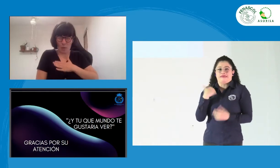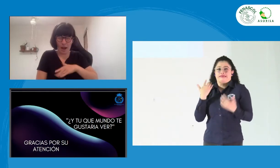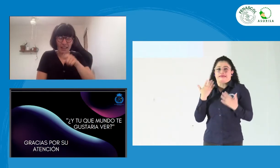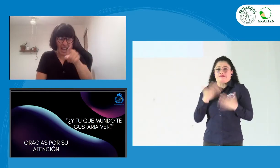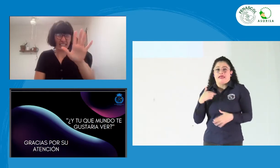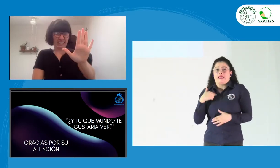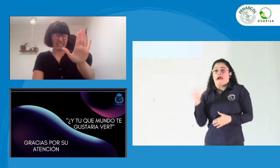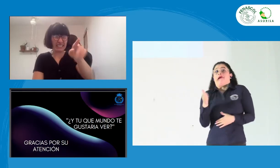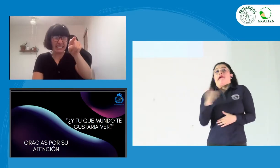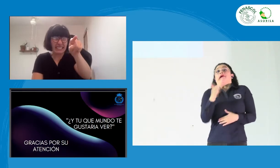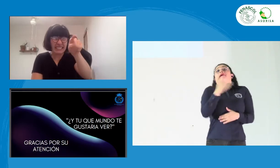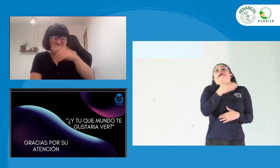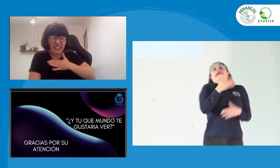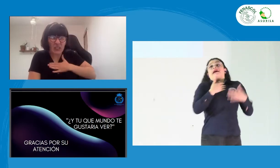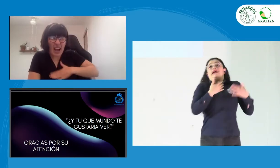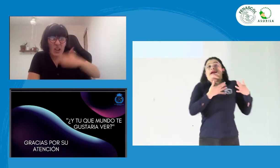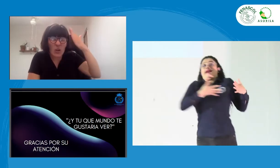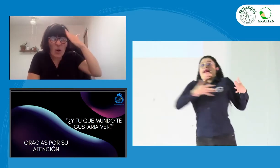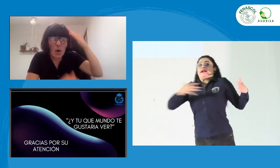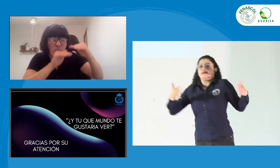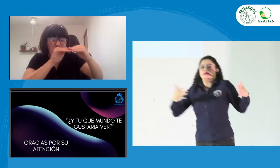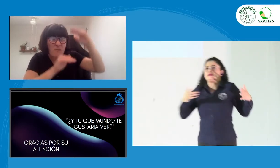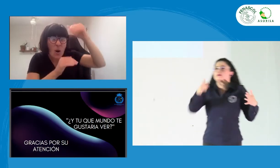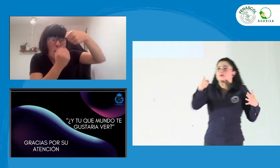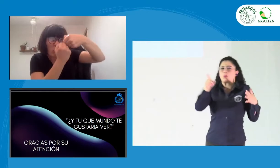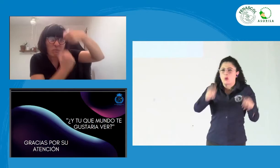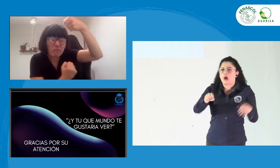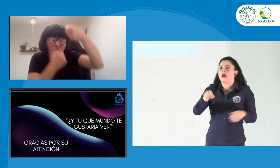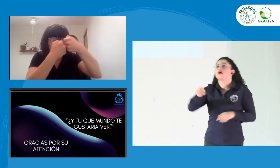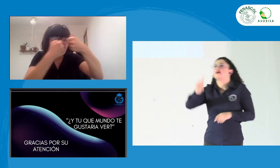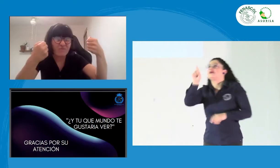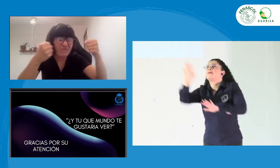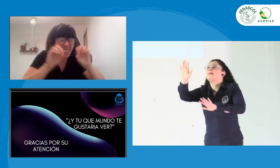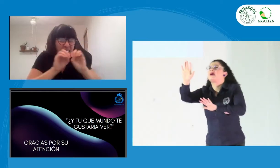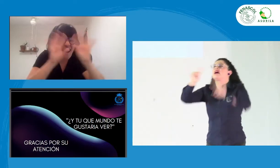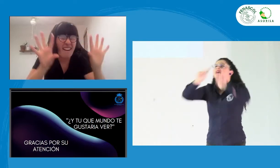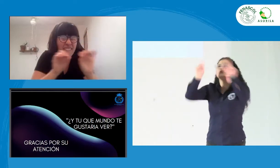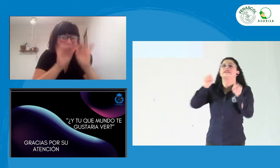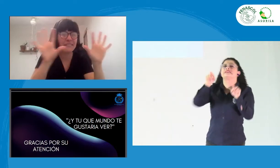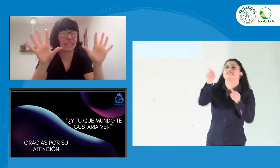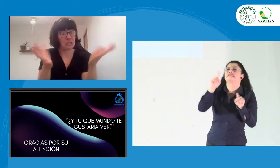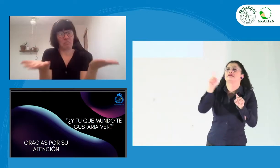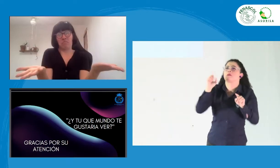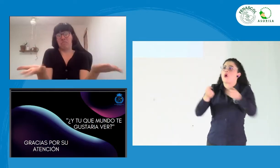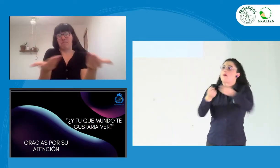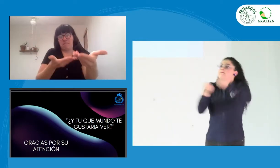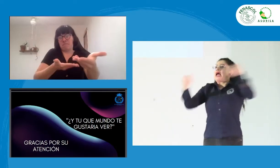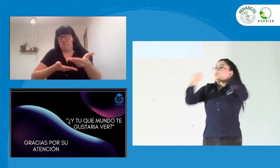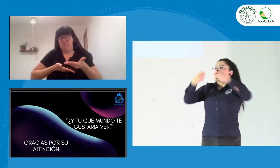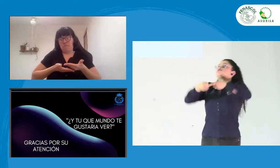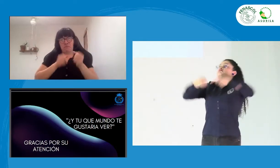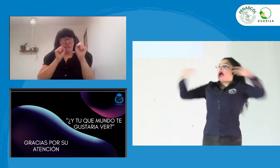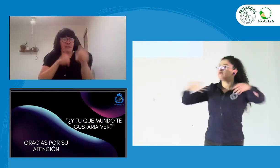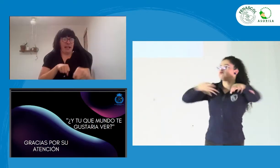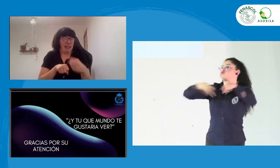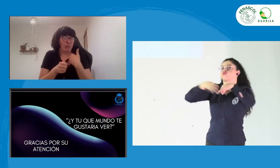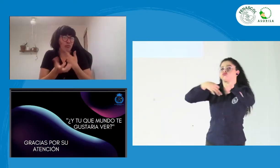he tratado de hacer lo más rápidamente posible esta presentación. Y si ustedes quisieran más información, pues